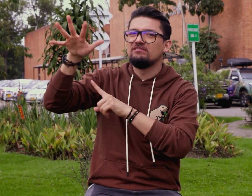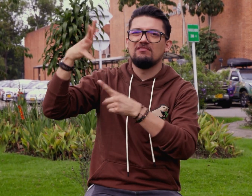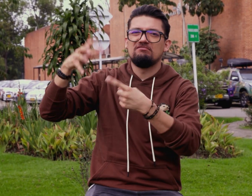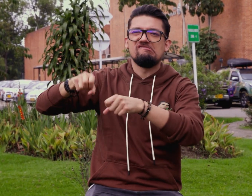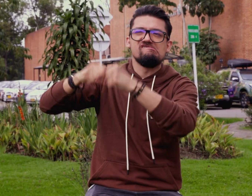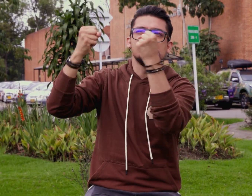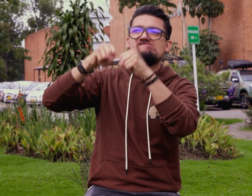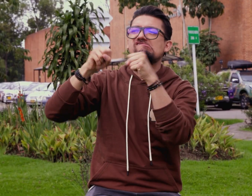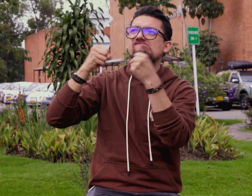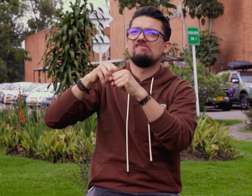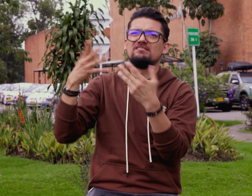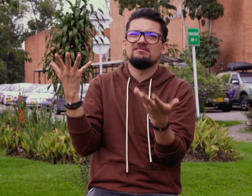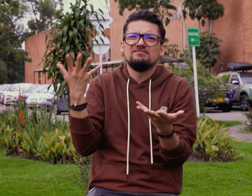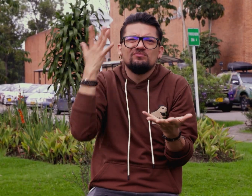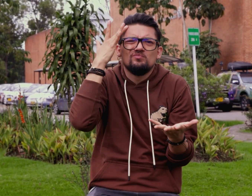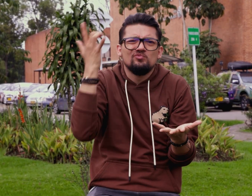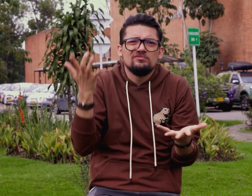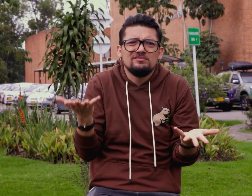conciencia al respecto?